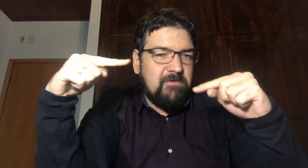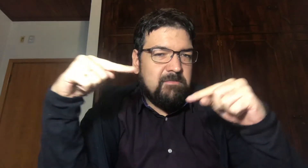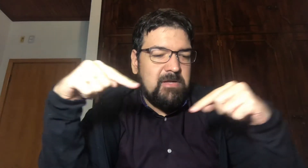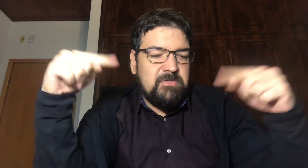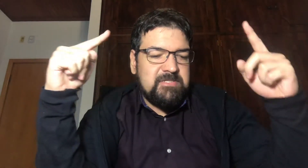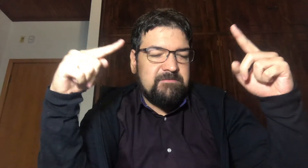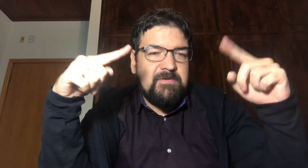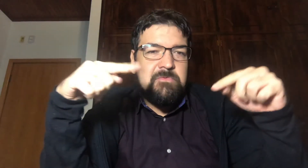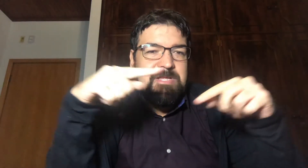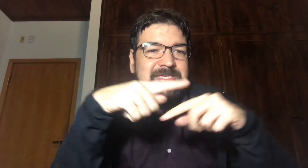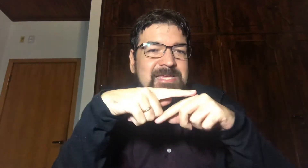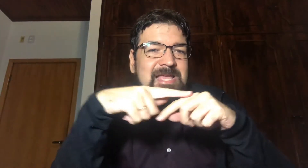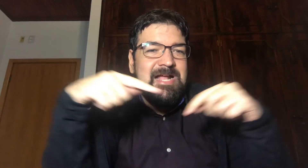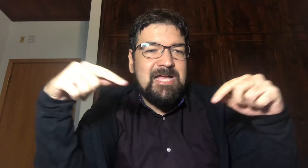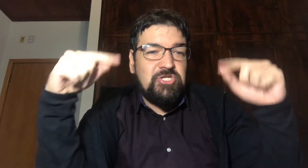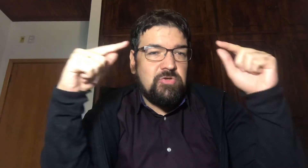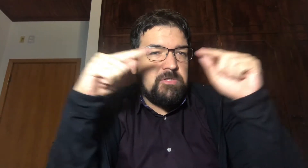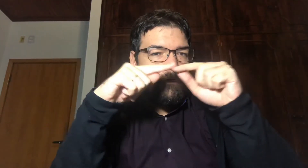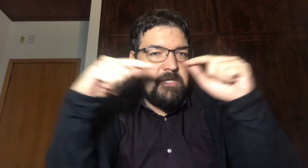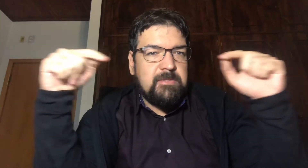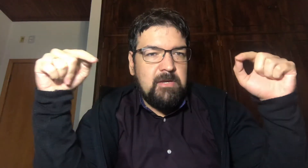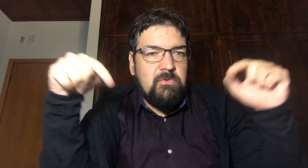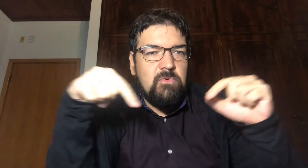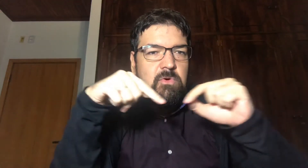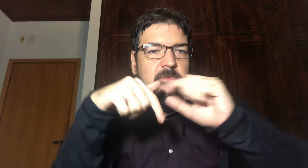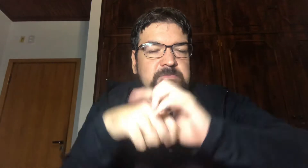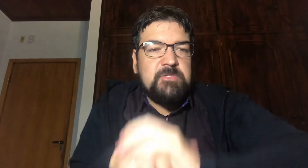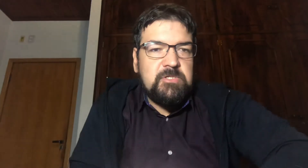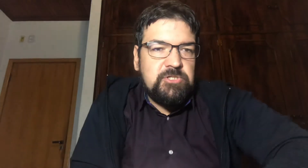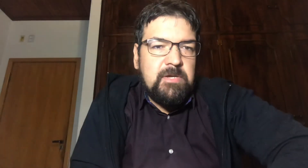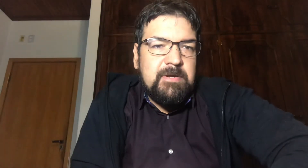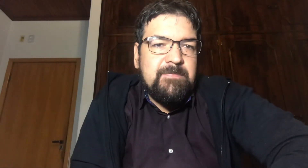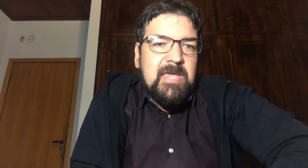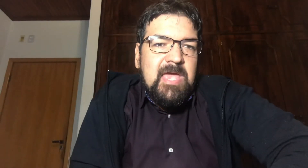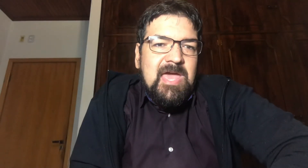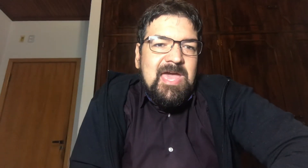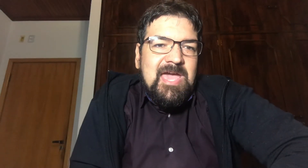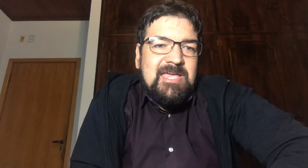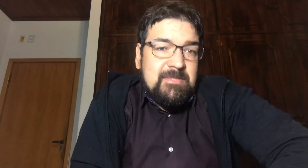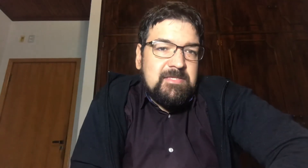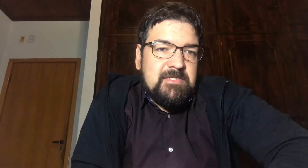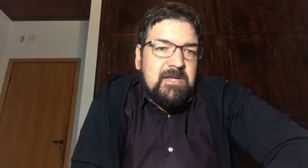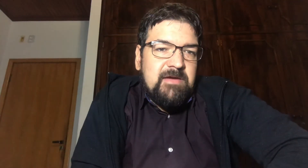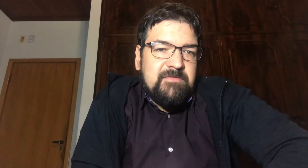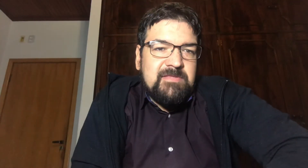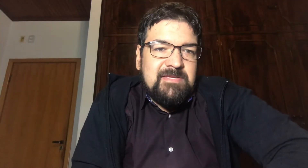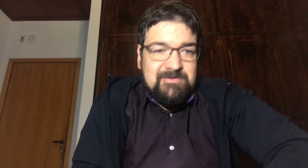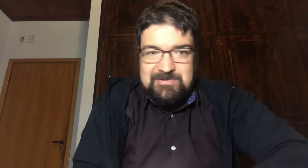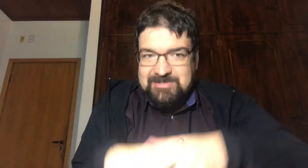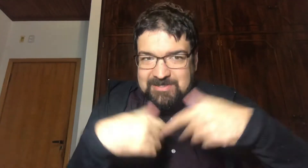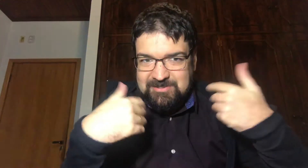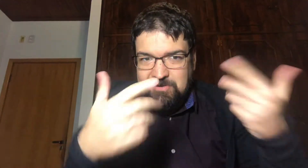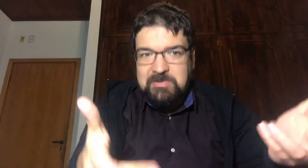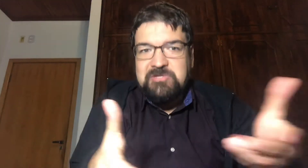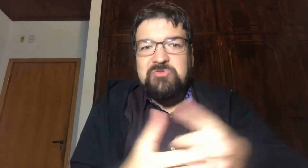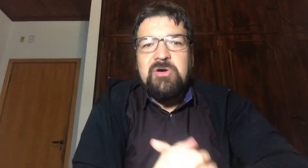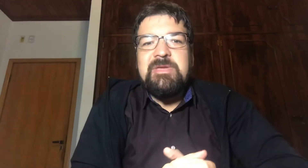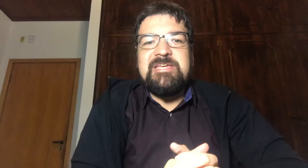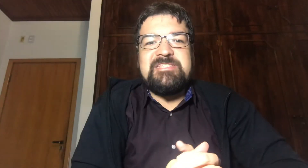formando essa figura de caixote ou retângulo Como as pessoas chamam em análise gráfica, né Então existe realmente o nome é esse